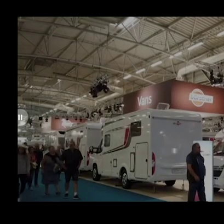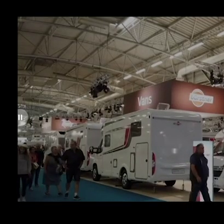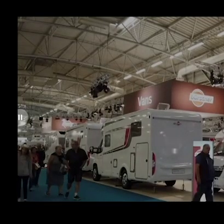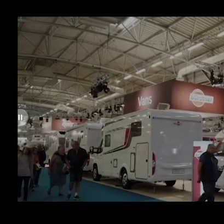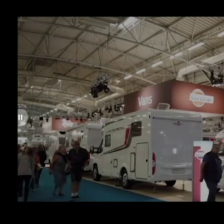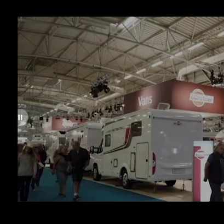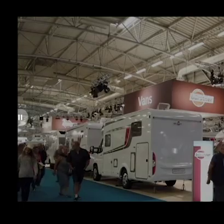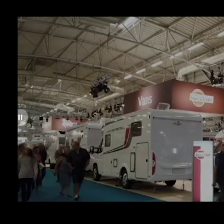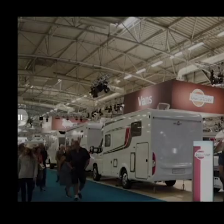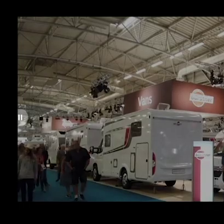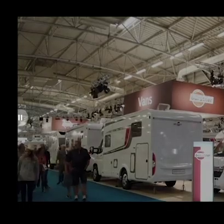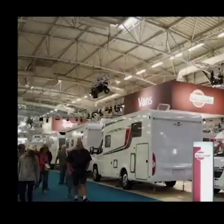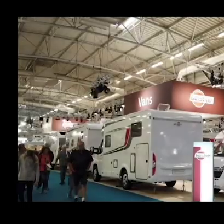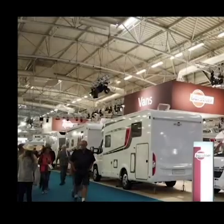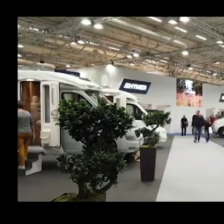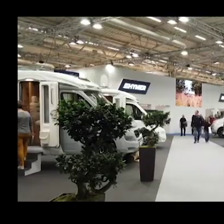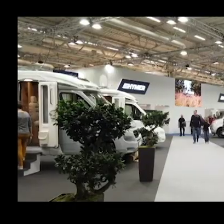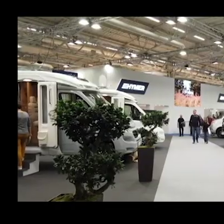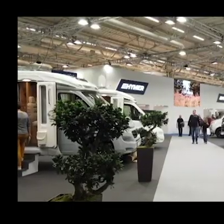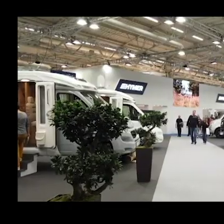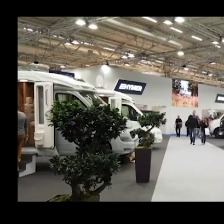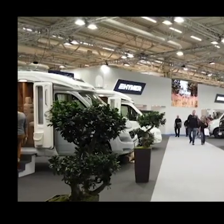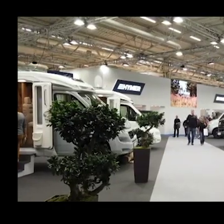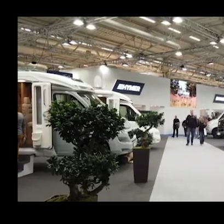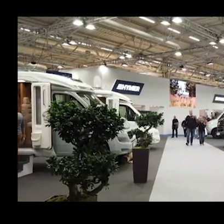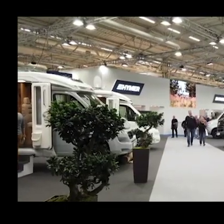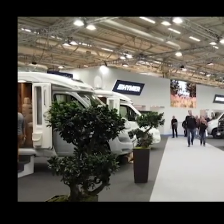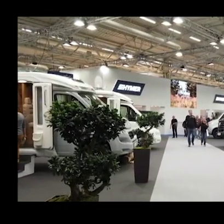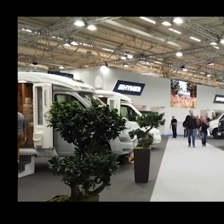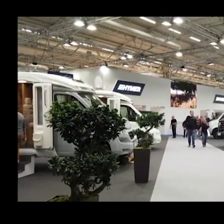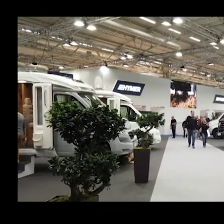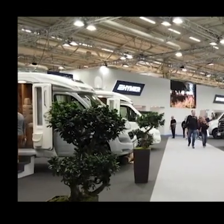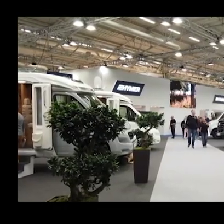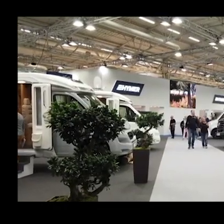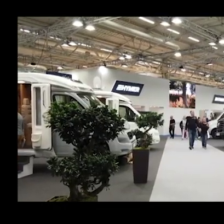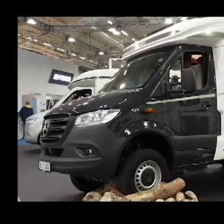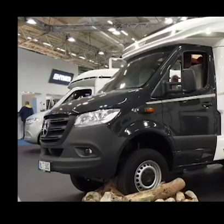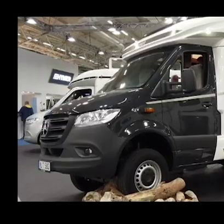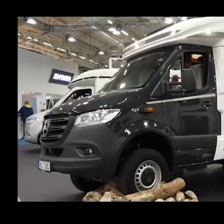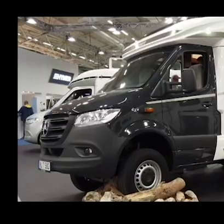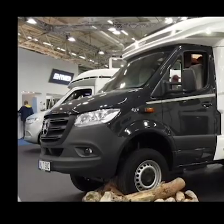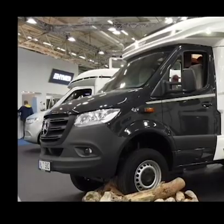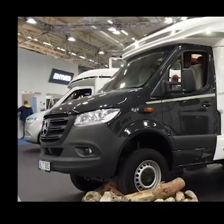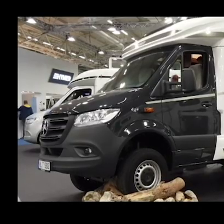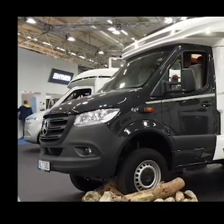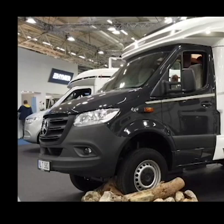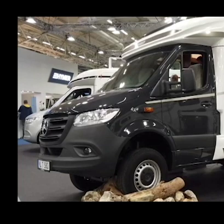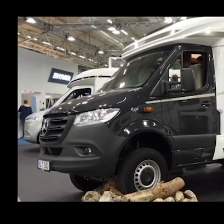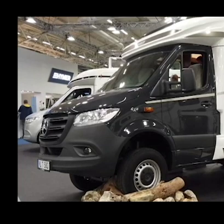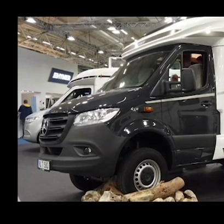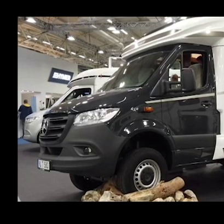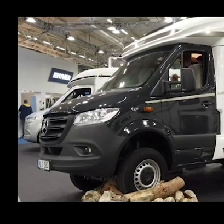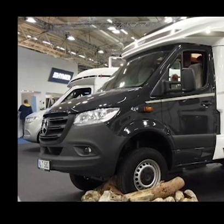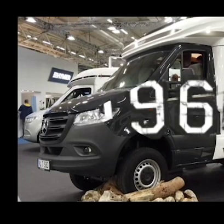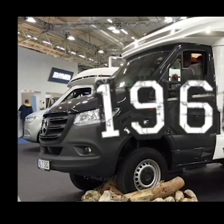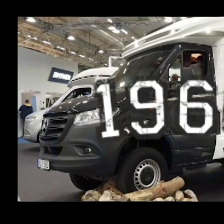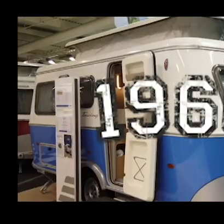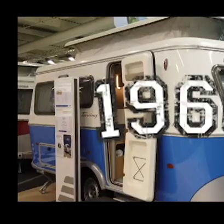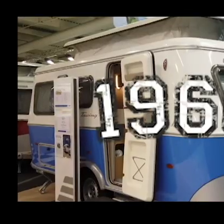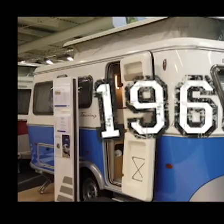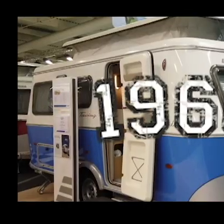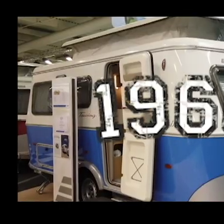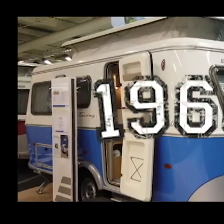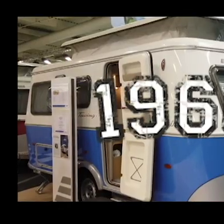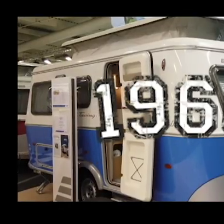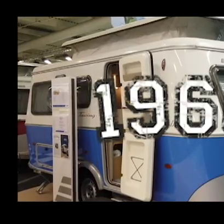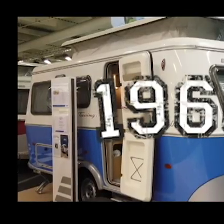année du 24 septembre au 4 octobre allez on va parler du bourget en quelques chiffres on va commencer et bien le salon a été créé en 1966